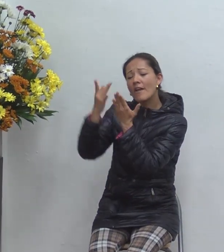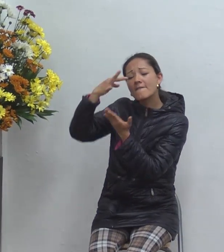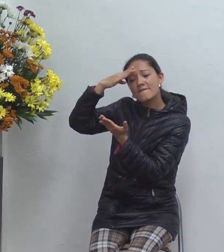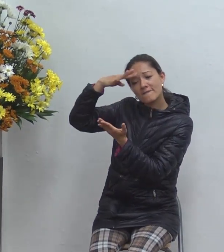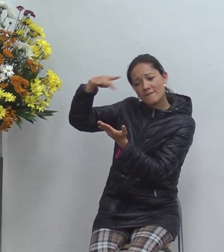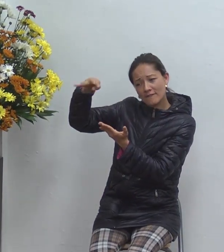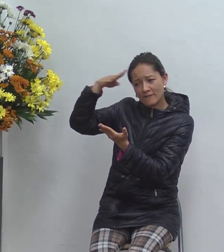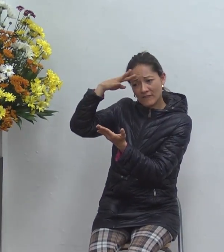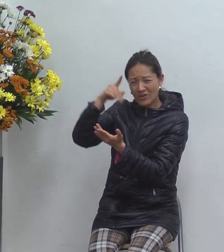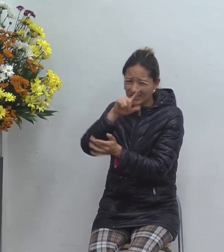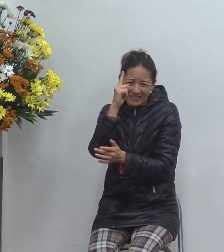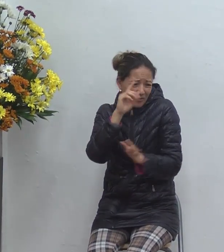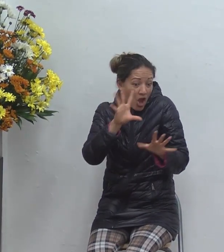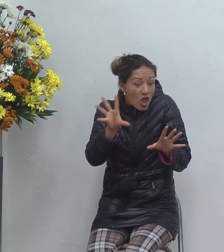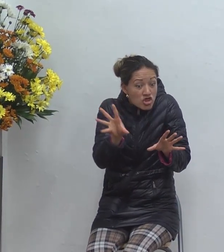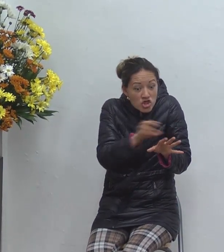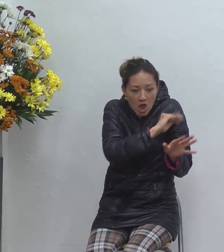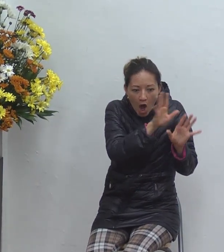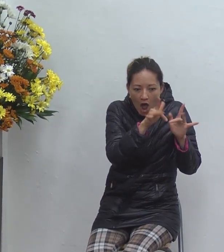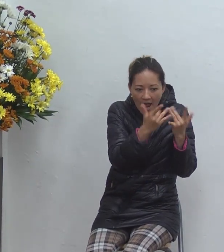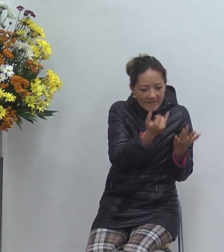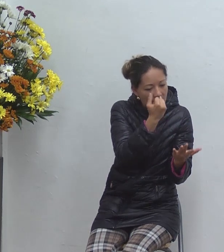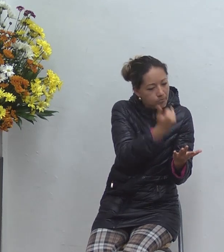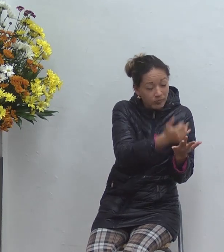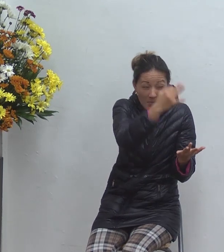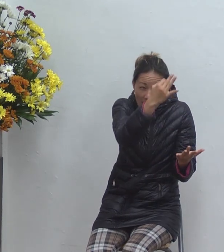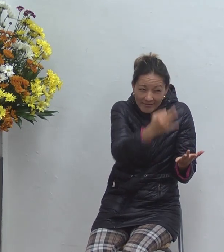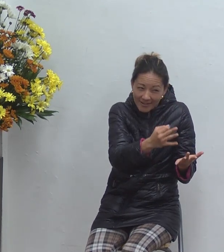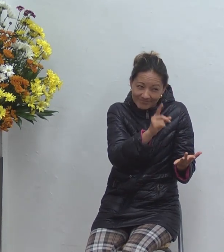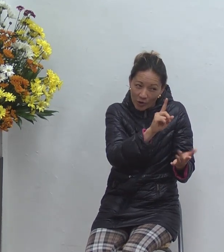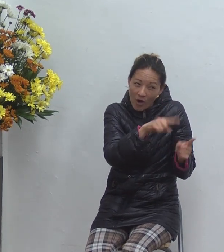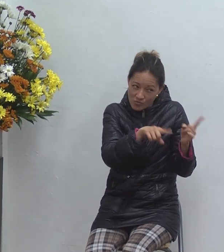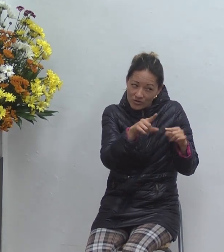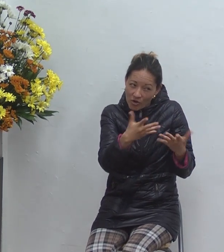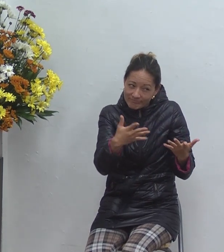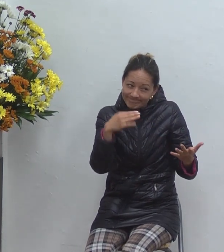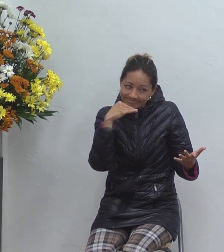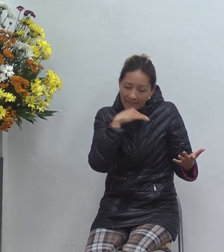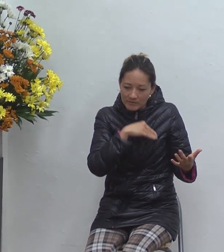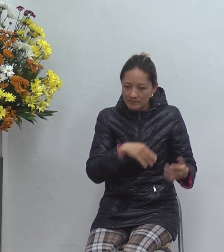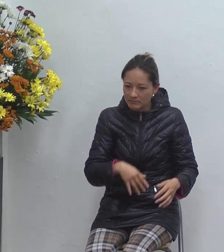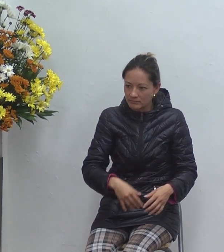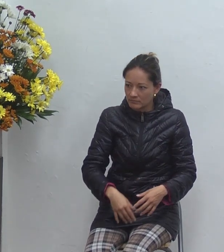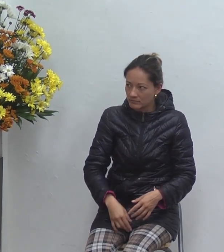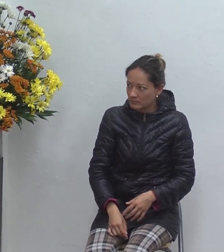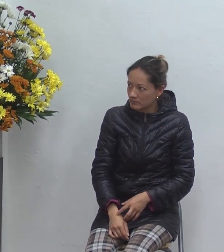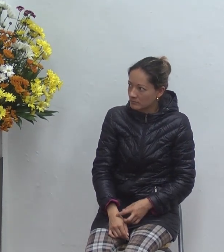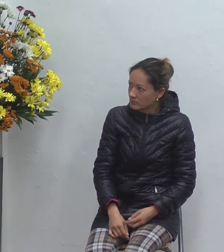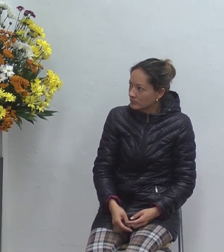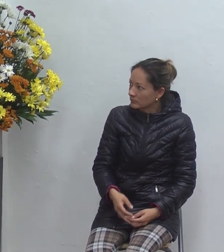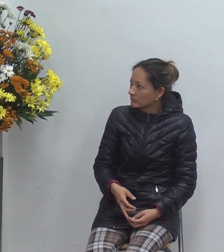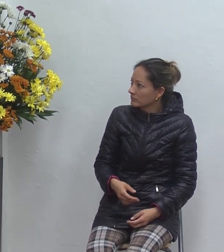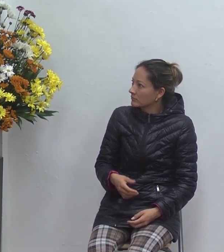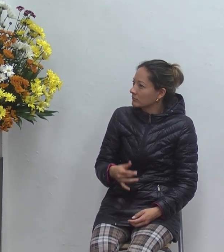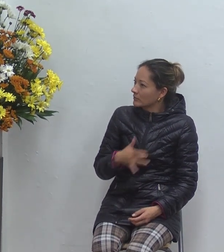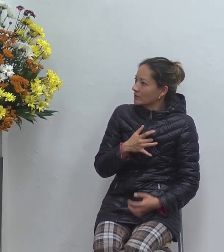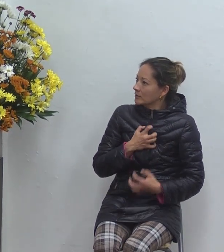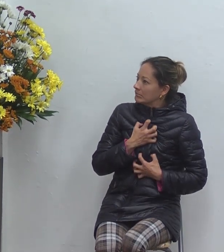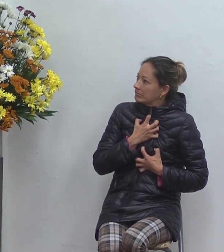no todo lo que está en la biblia es la verdad a mí me pasó esa vez como homero simpson cuando le da rabia reprimida que le salen aquí tres chichones